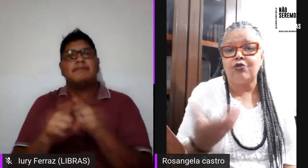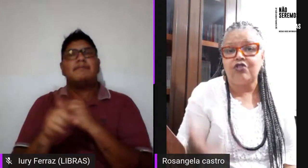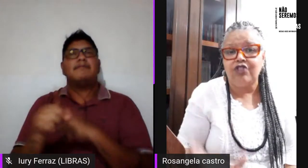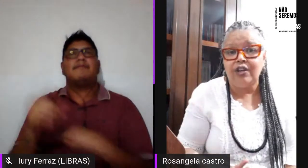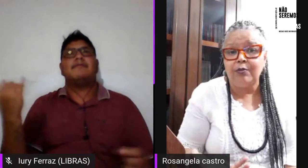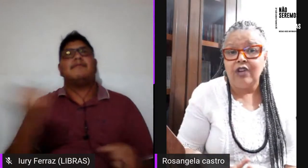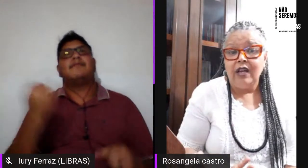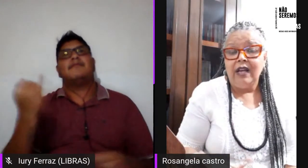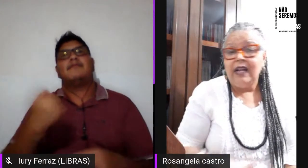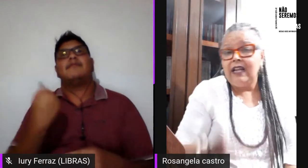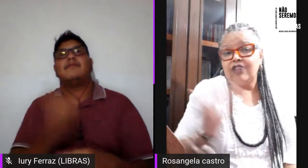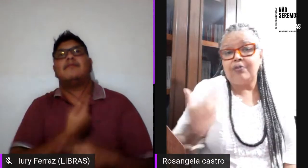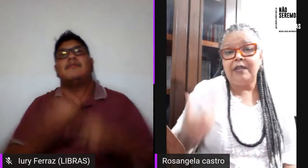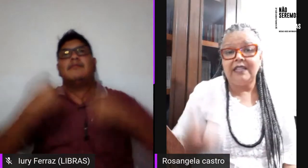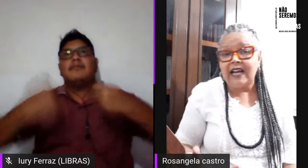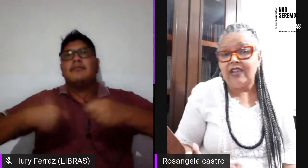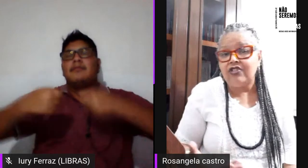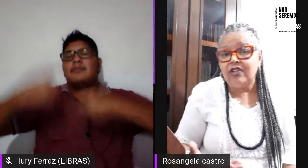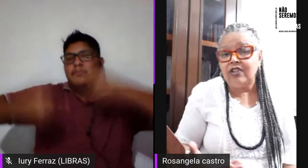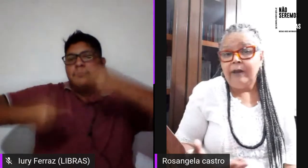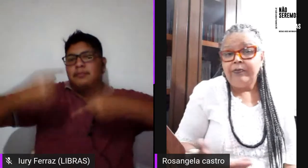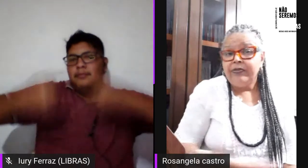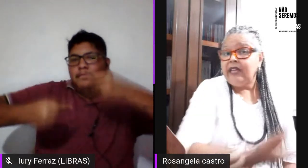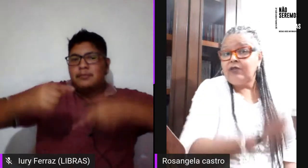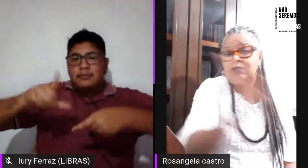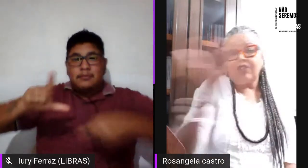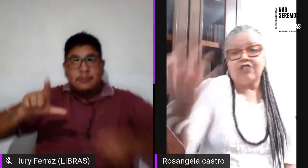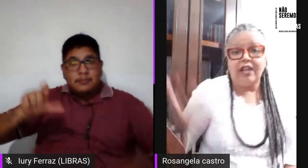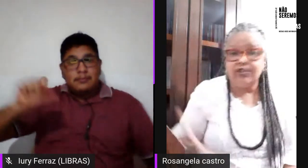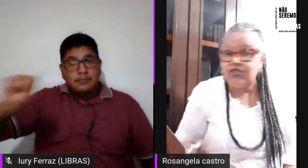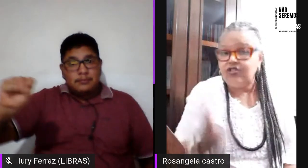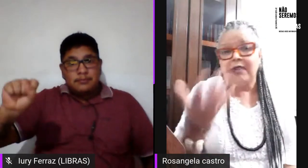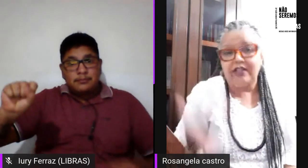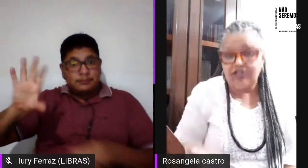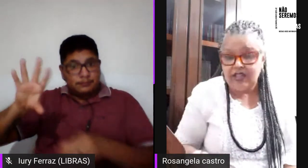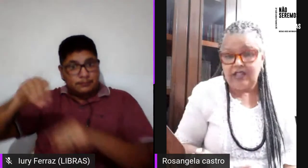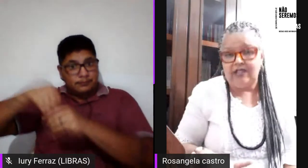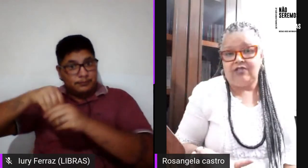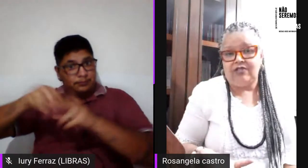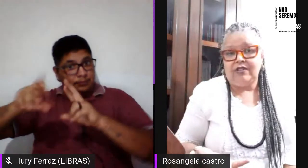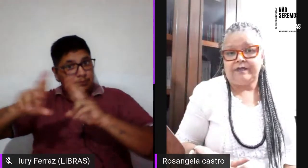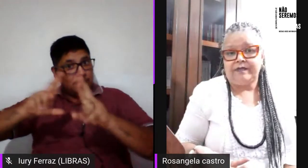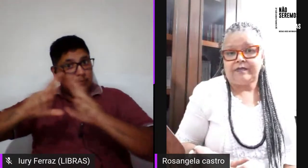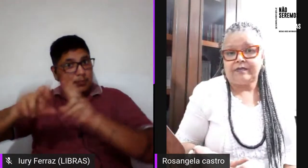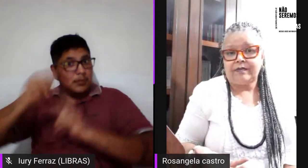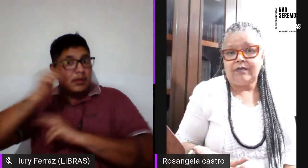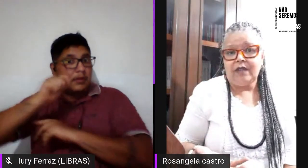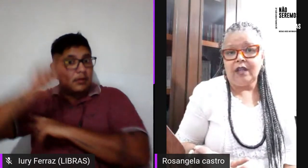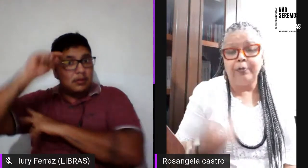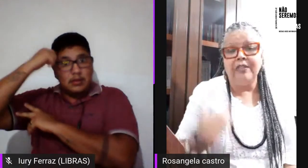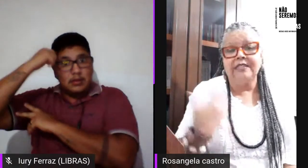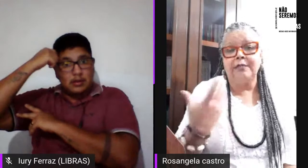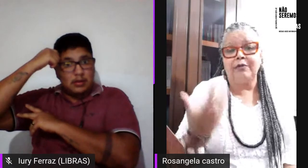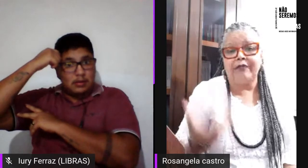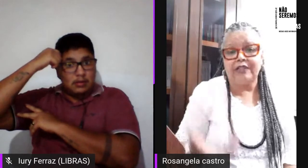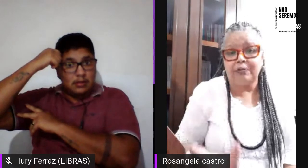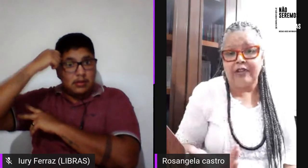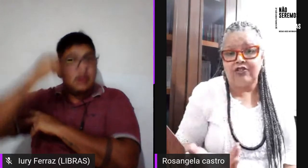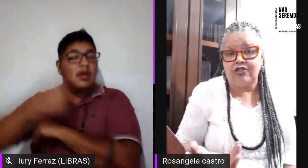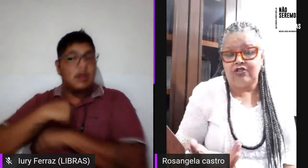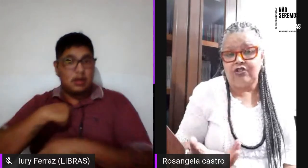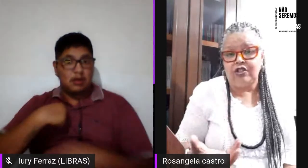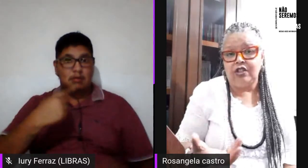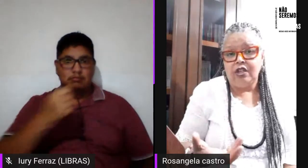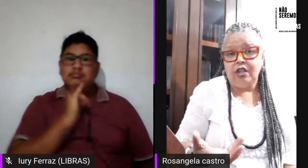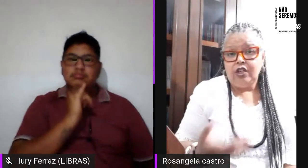de discutirmos lesbianidade dentro das redes de mulheres negras. Eu, por exemplo, faço